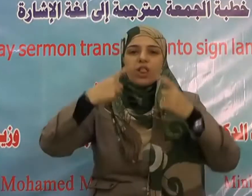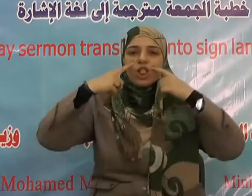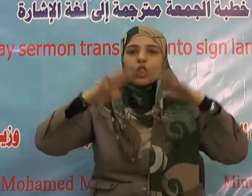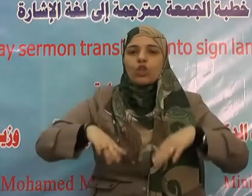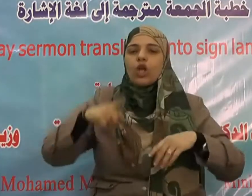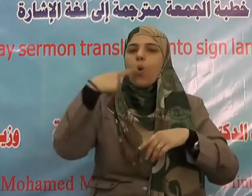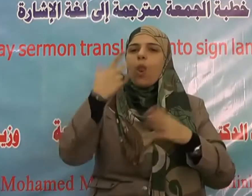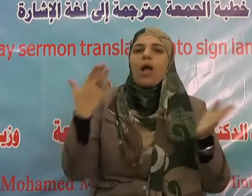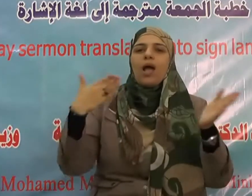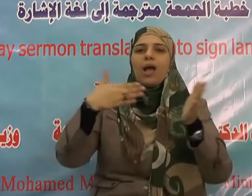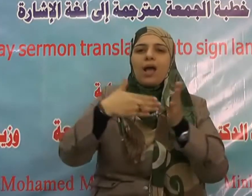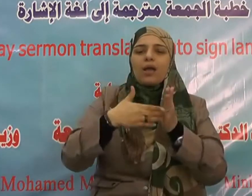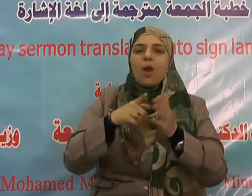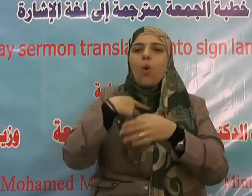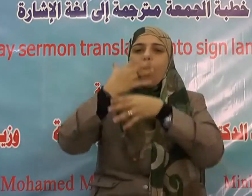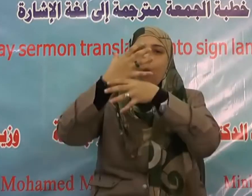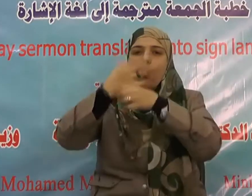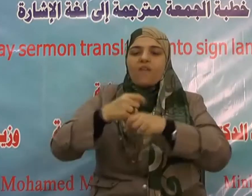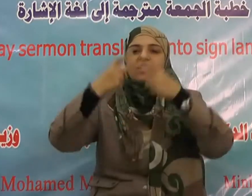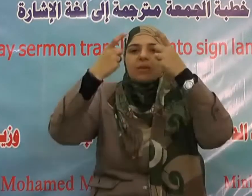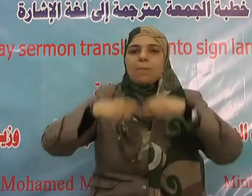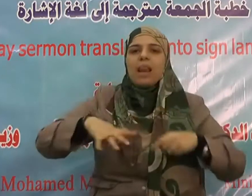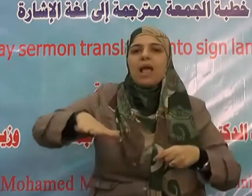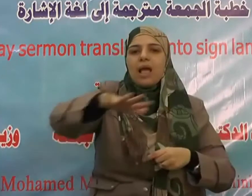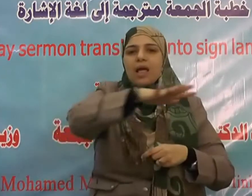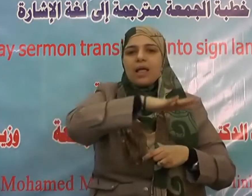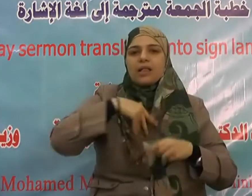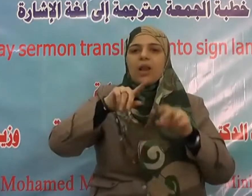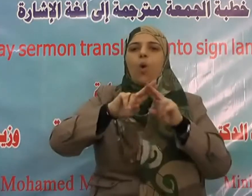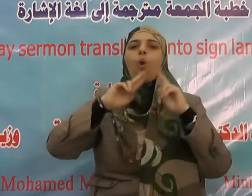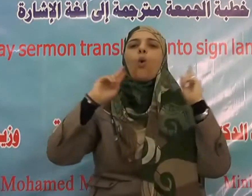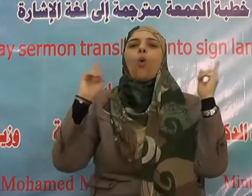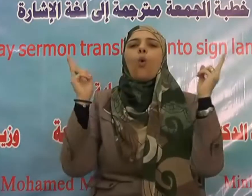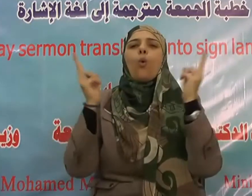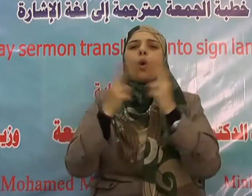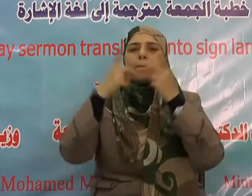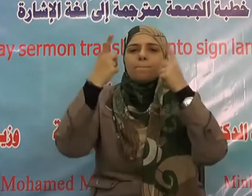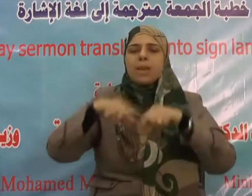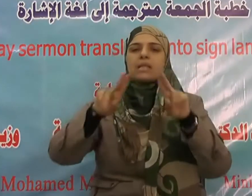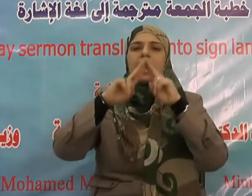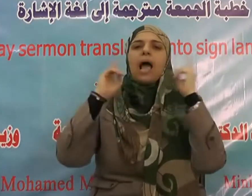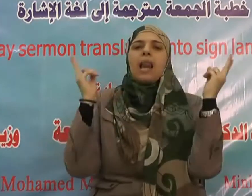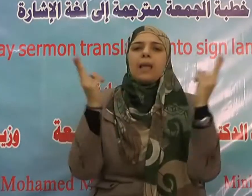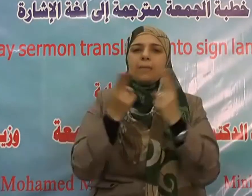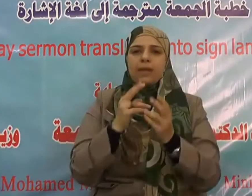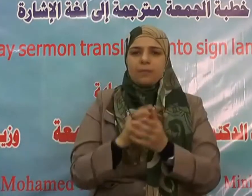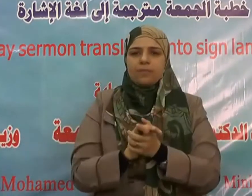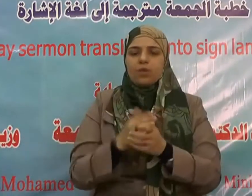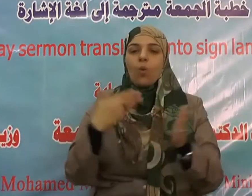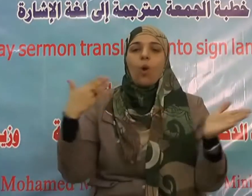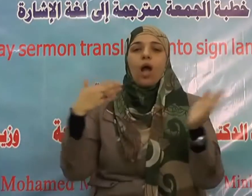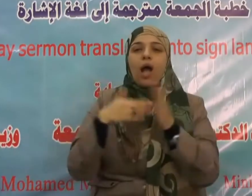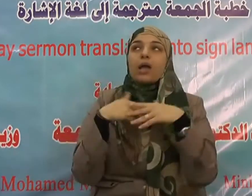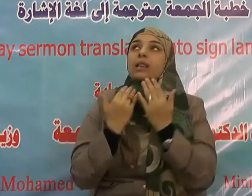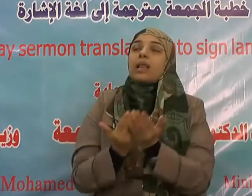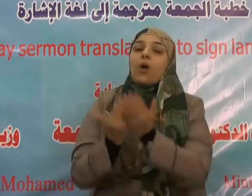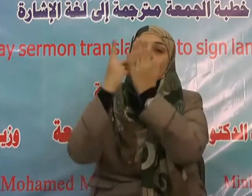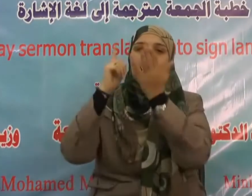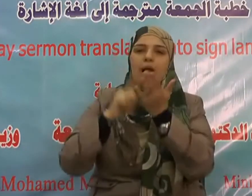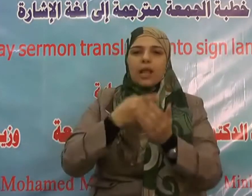فحري بنا أن نحقق الإيمان اعتقادا وقولا وفعلا